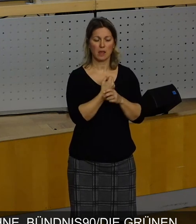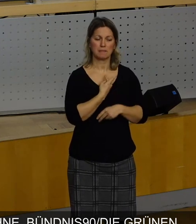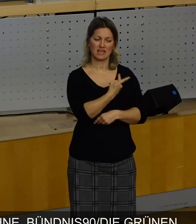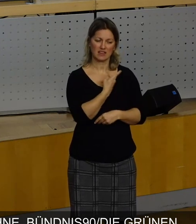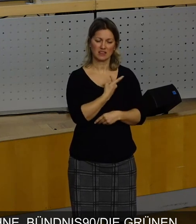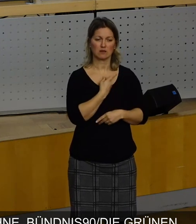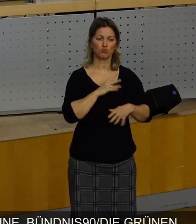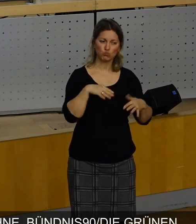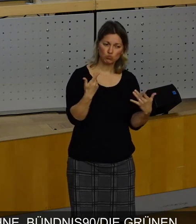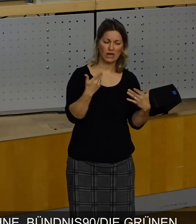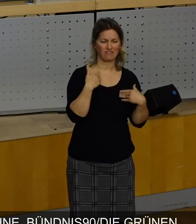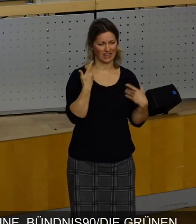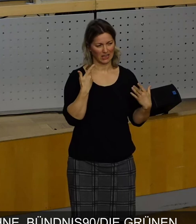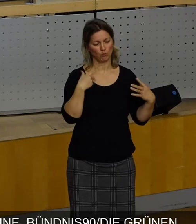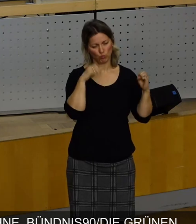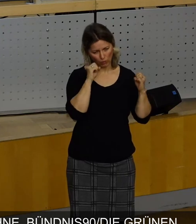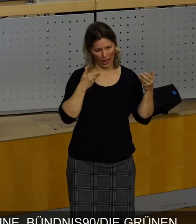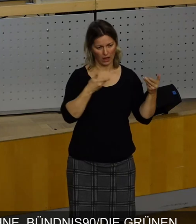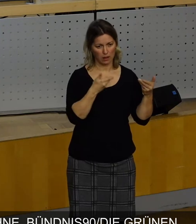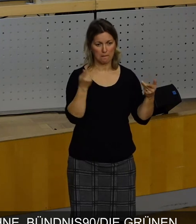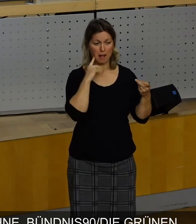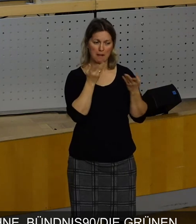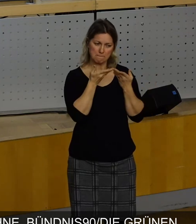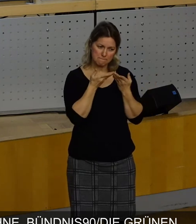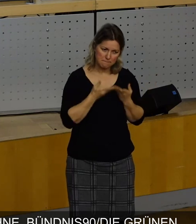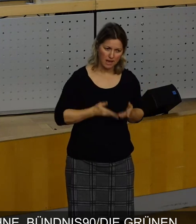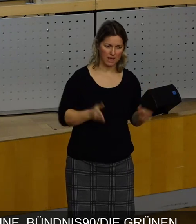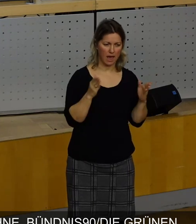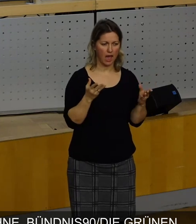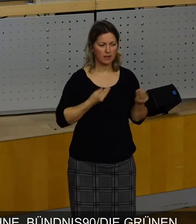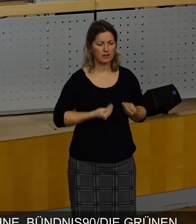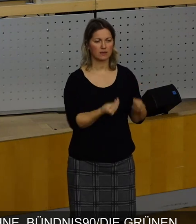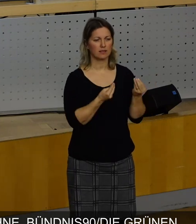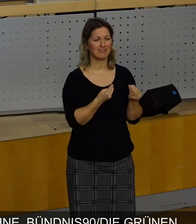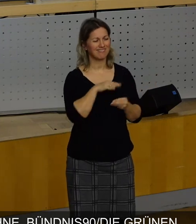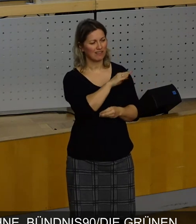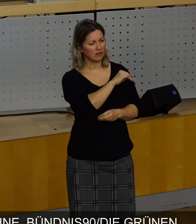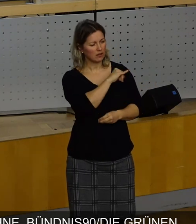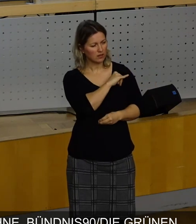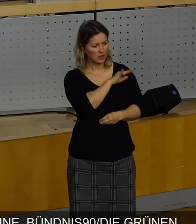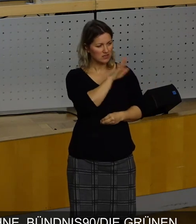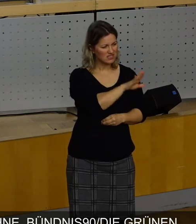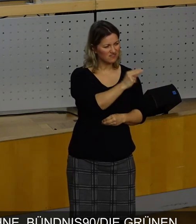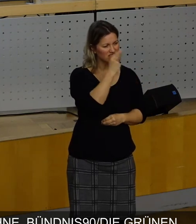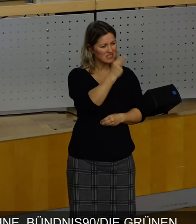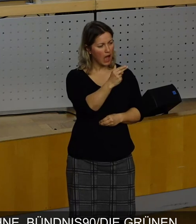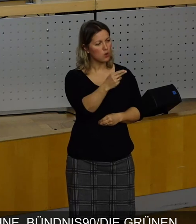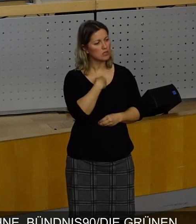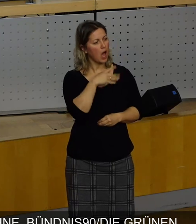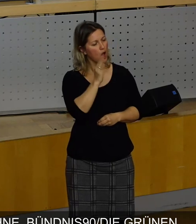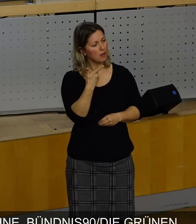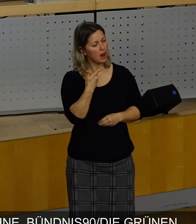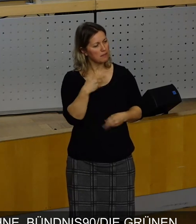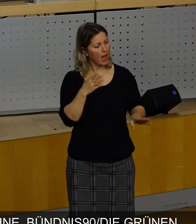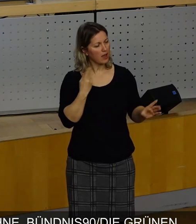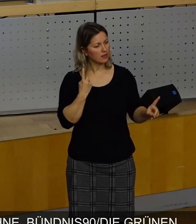irgendetwas einigen. Also mal bereit zu sein, zu gucken, wie sind denn die Interessen, wie kann man denn auf den anderen dann auch mal einen Schritt zu